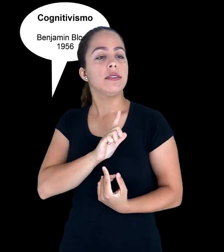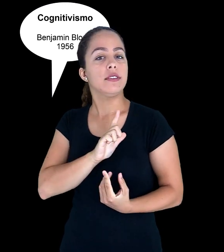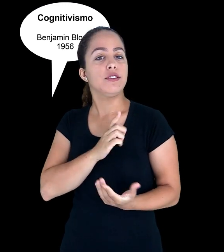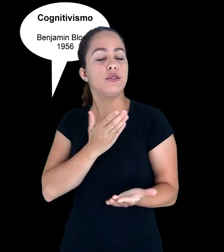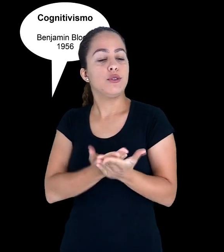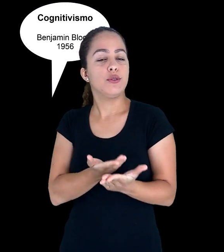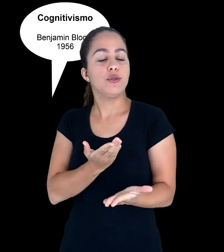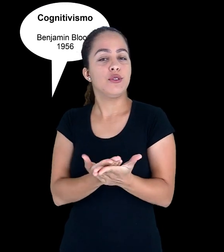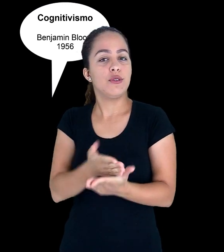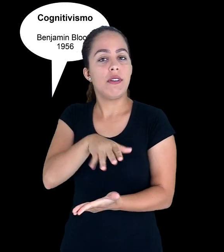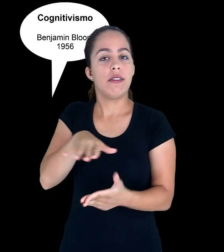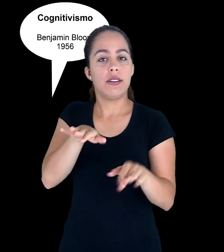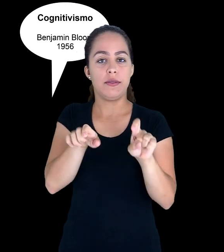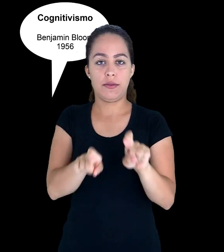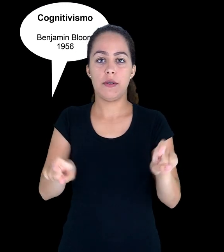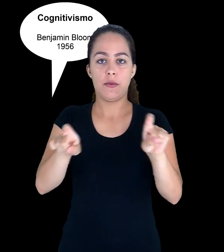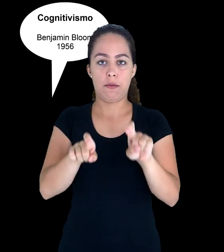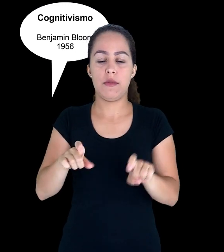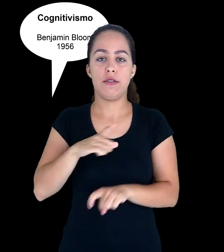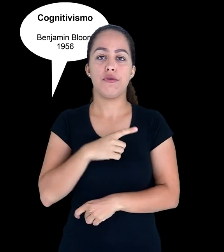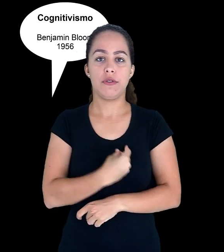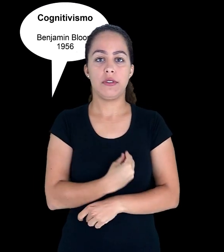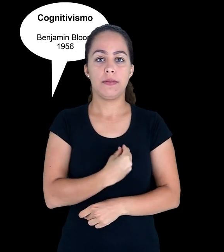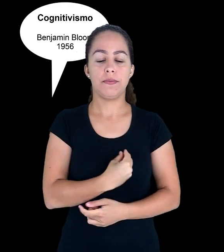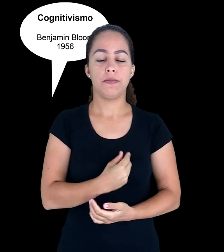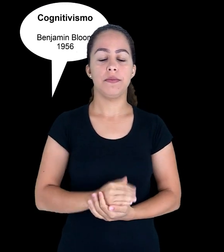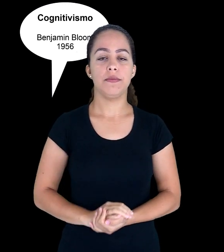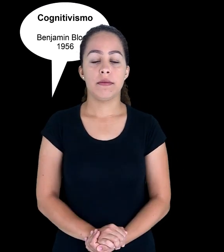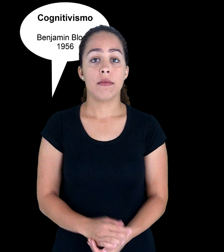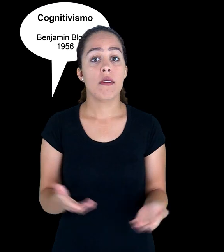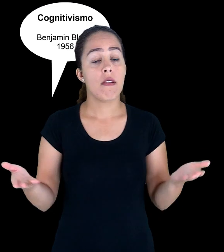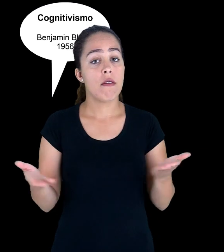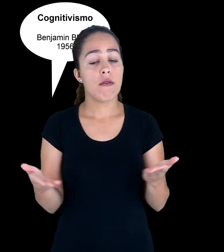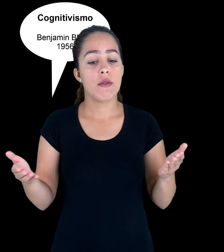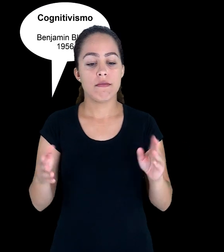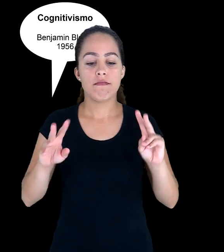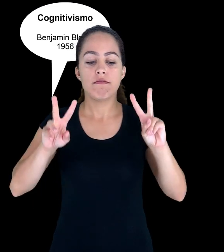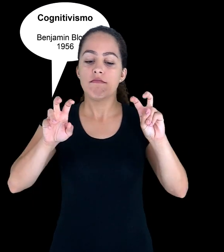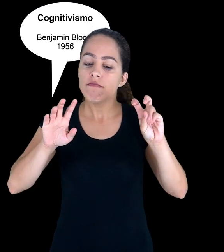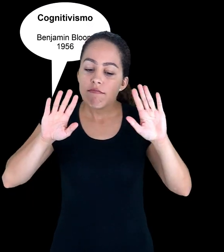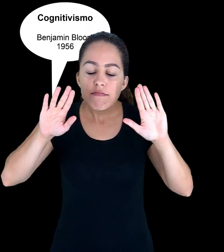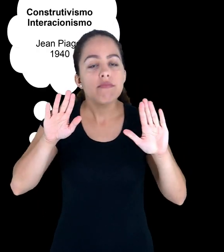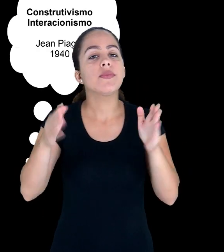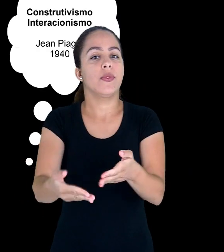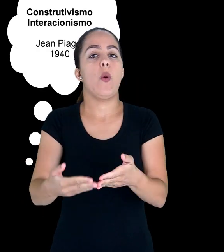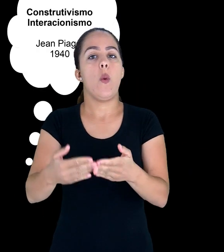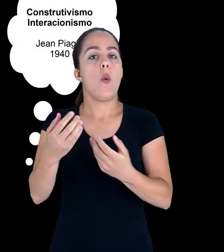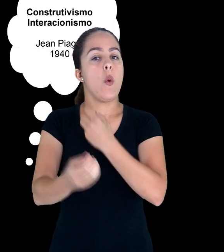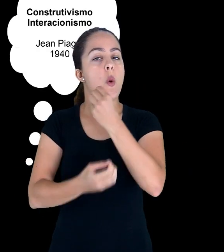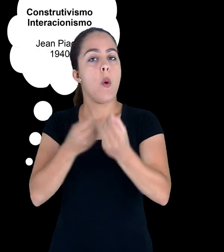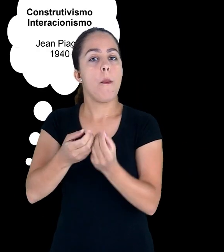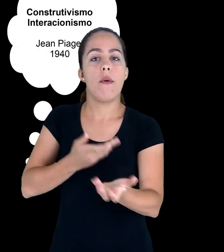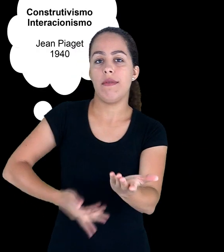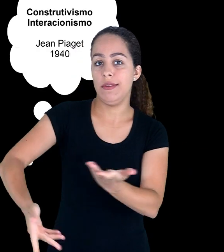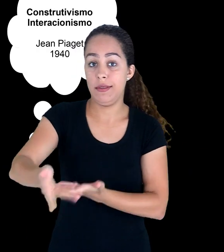era digital, como vocês podem conferir no material. Passando para o construtivismo, também conhecido por